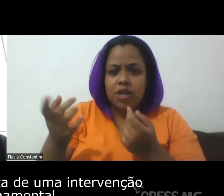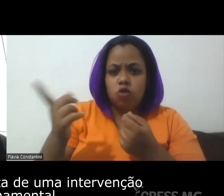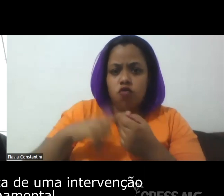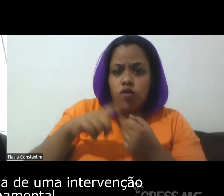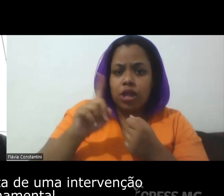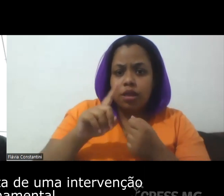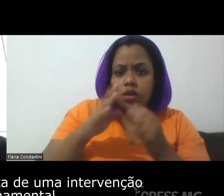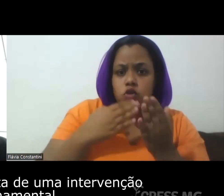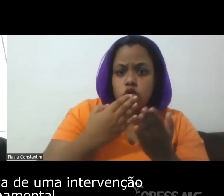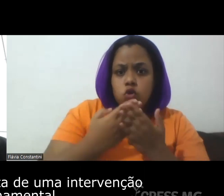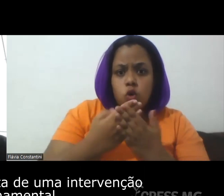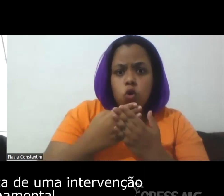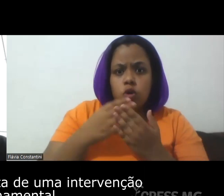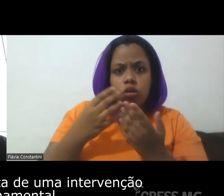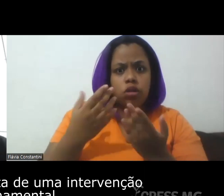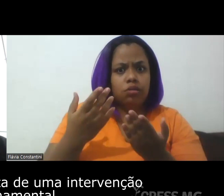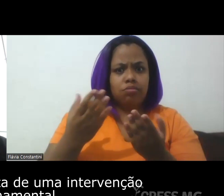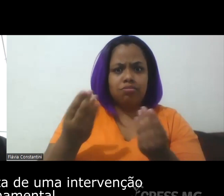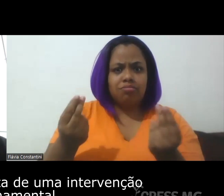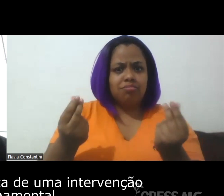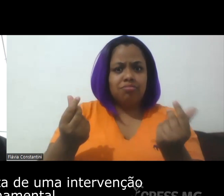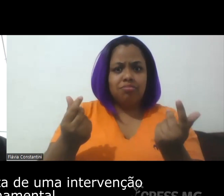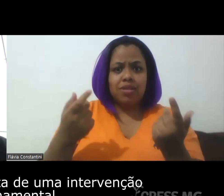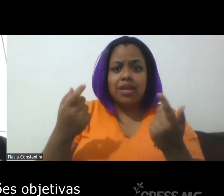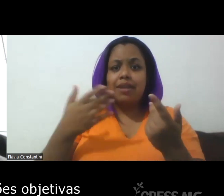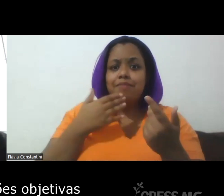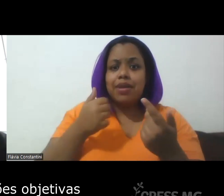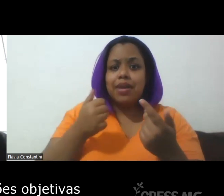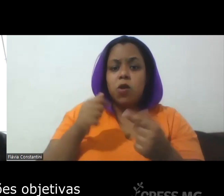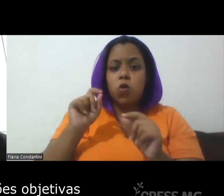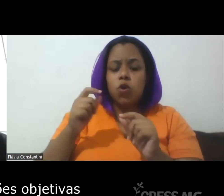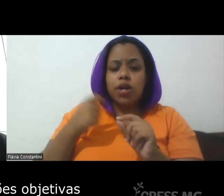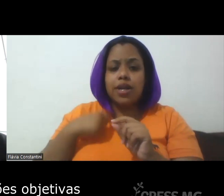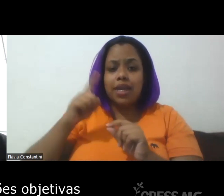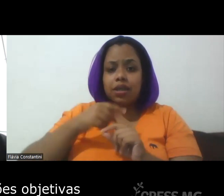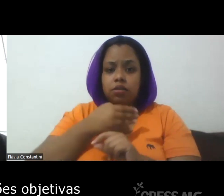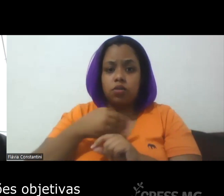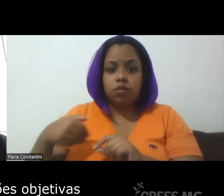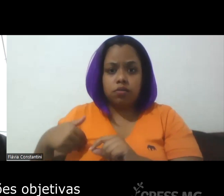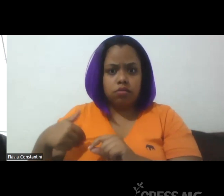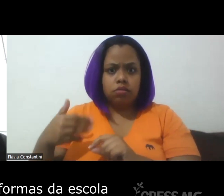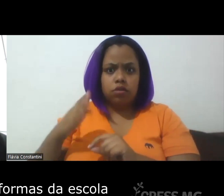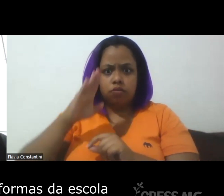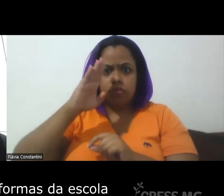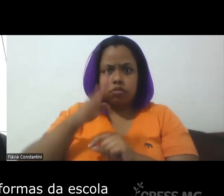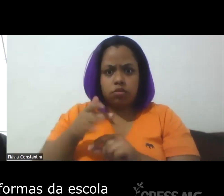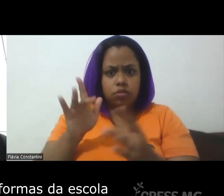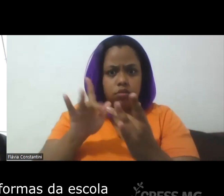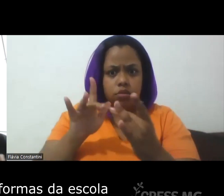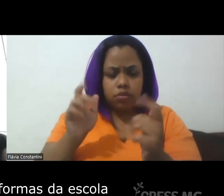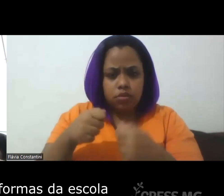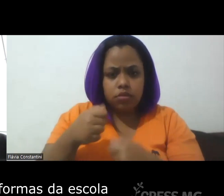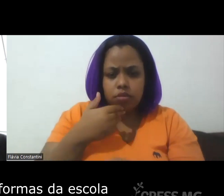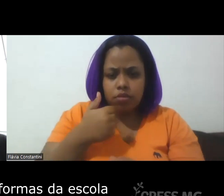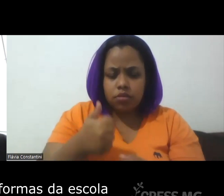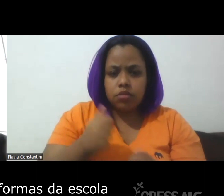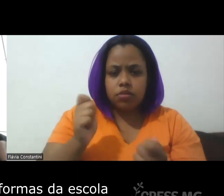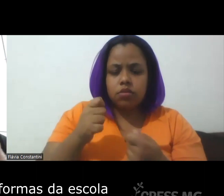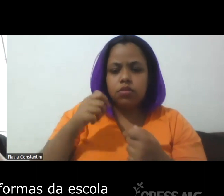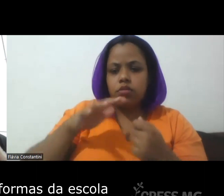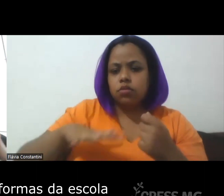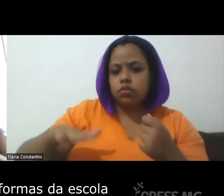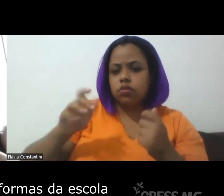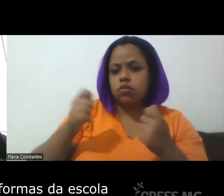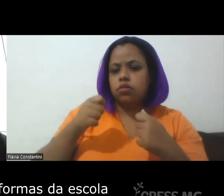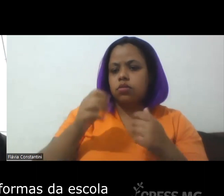quando isso necessita de uma intervenção governamental de condições objetivas né em torno de reformas